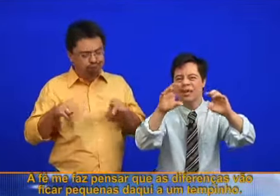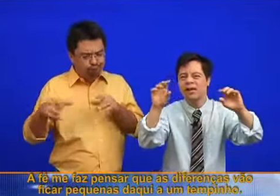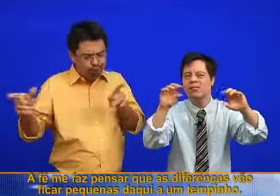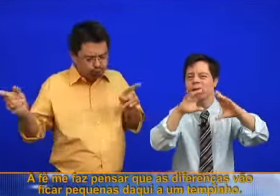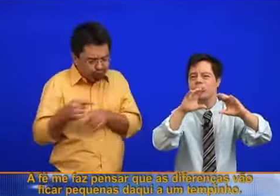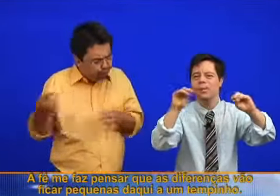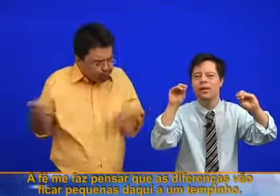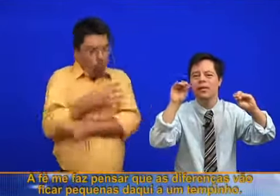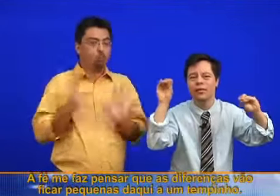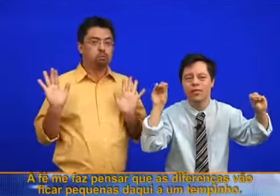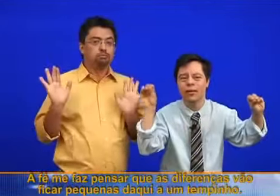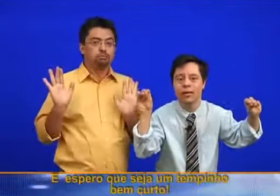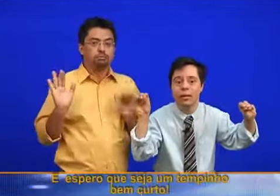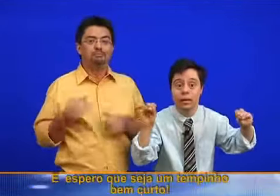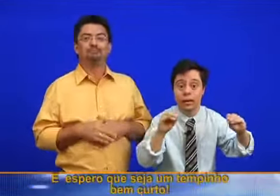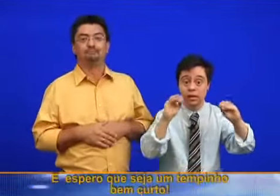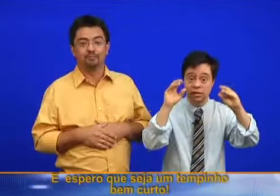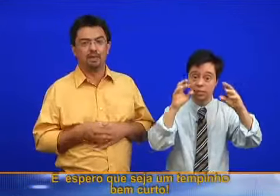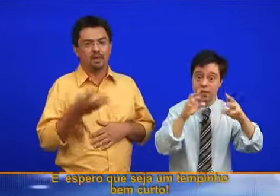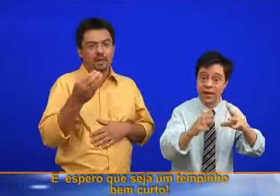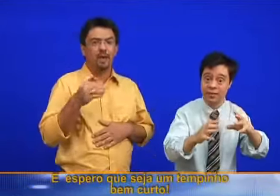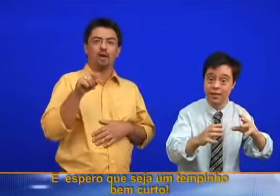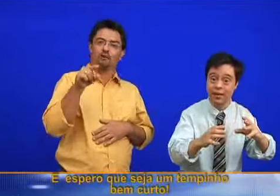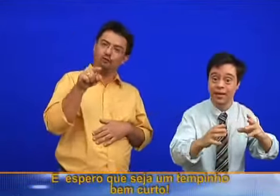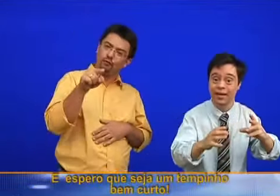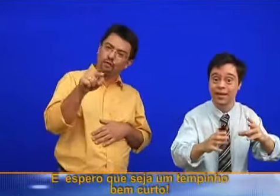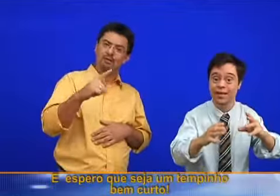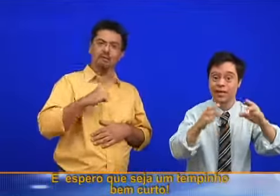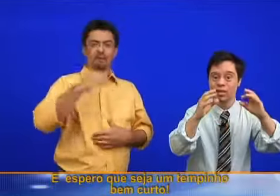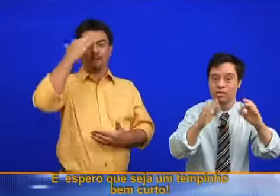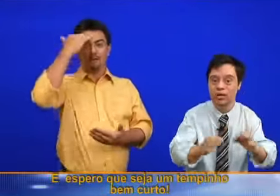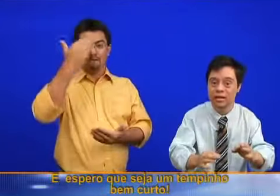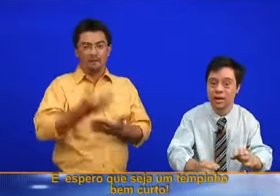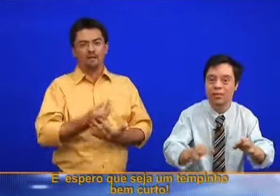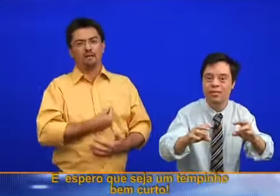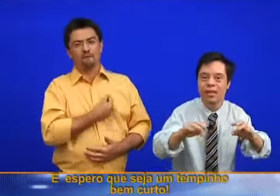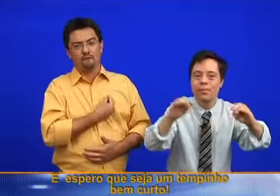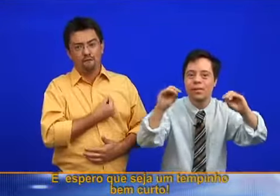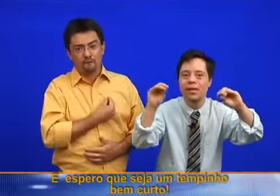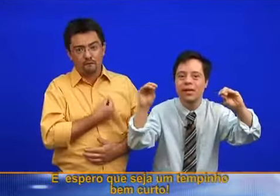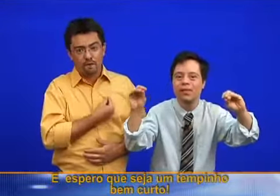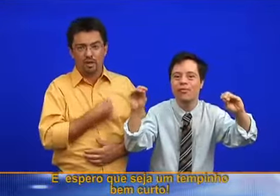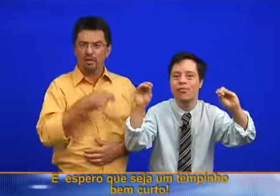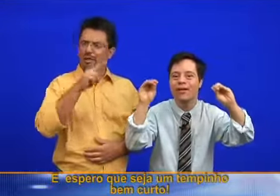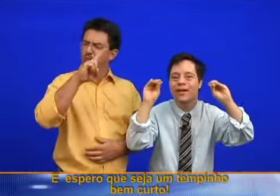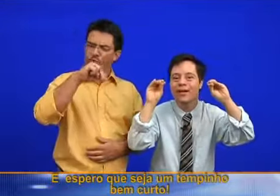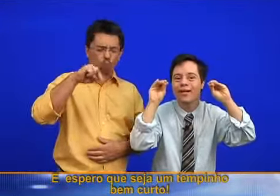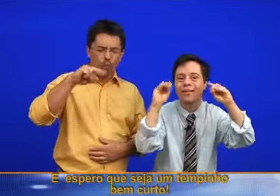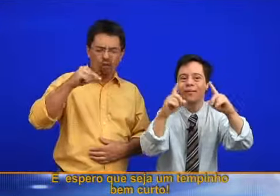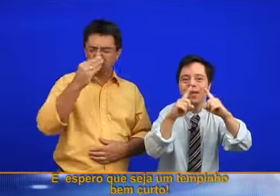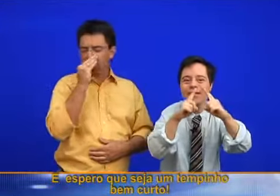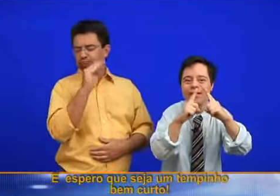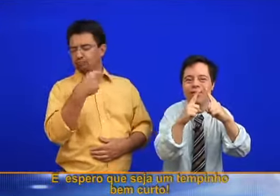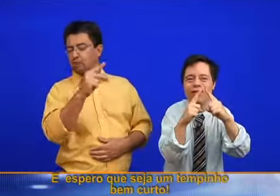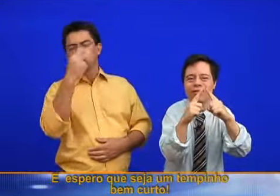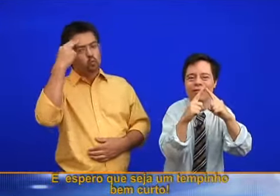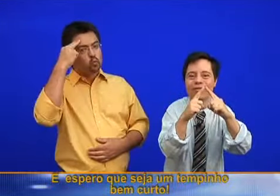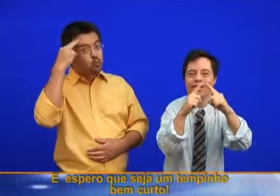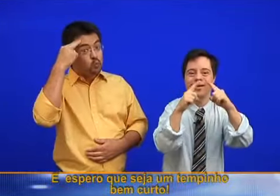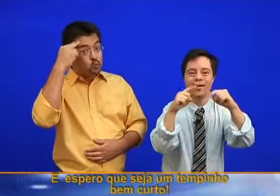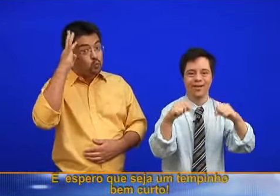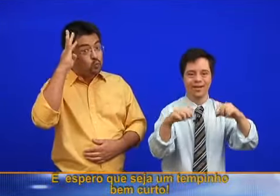daqui a um tempinho. E espero que seja um tempinho bem